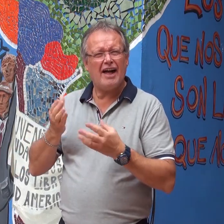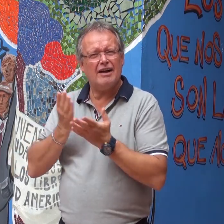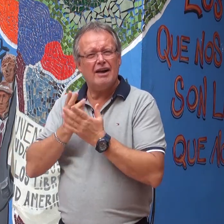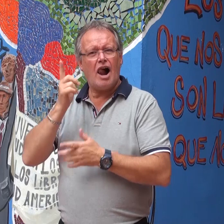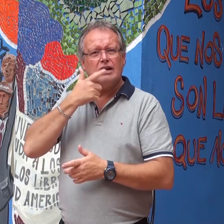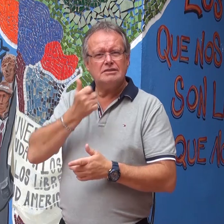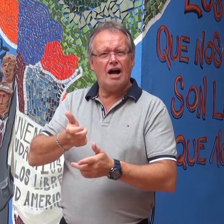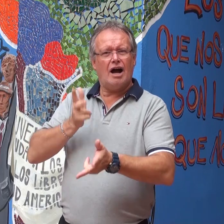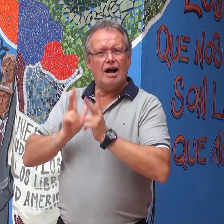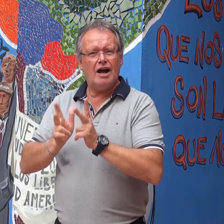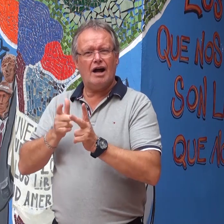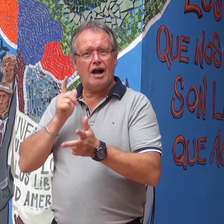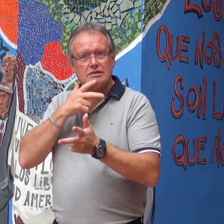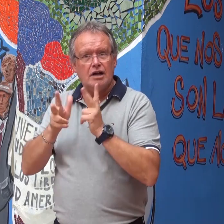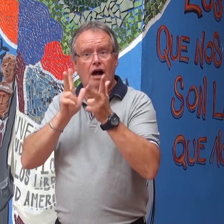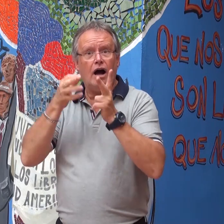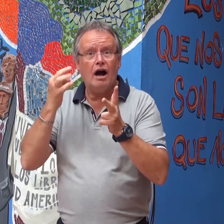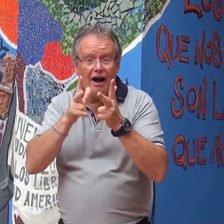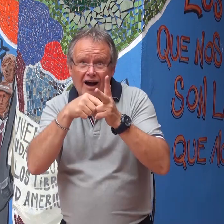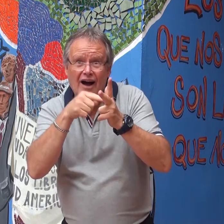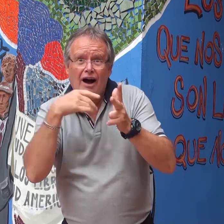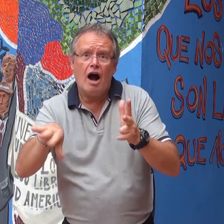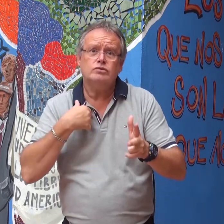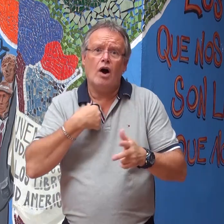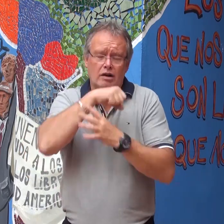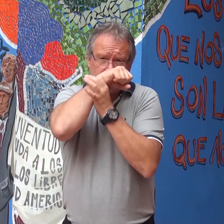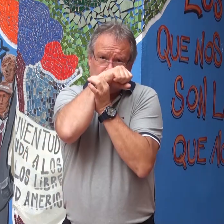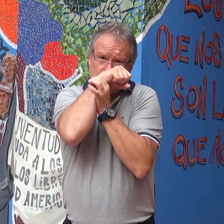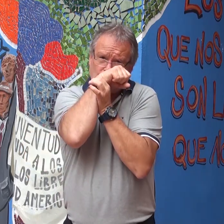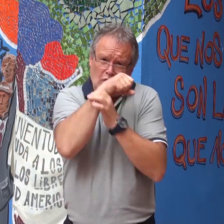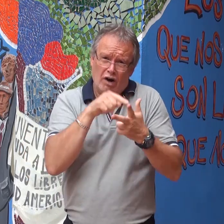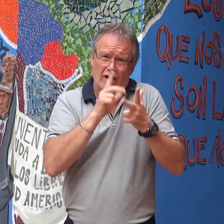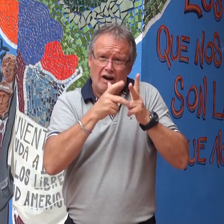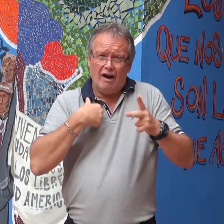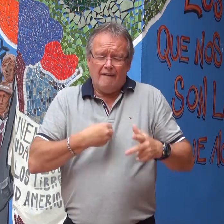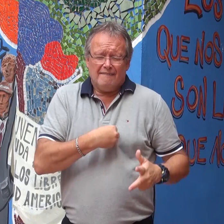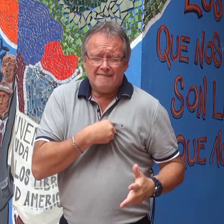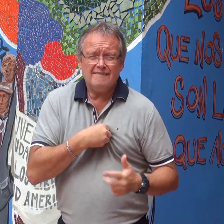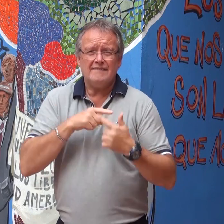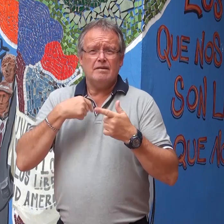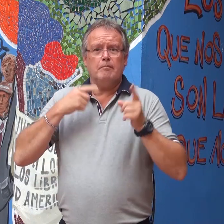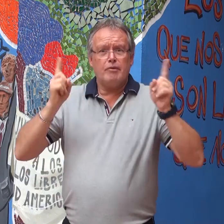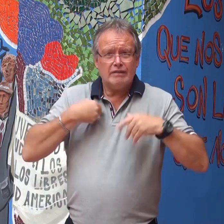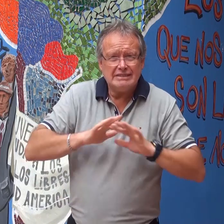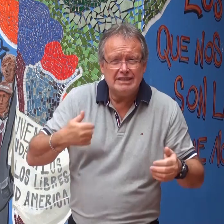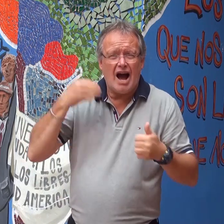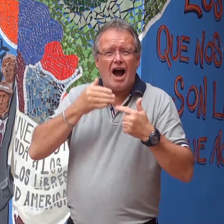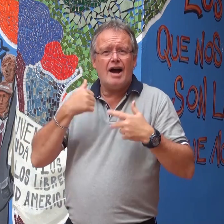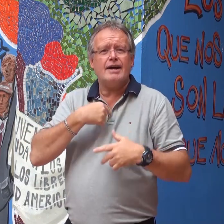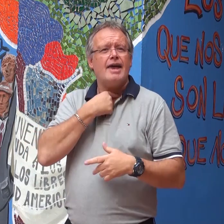decía a la facultad, me decía estudiar en LSA, hablar en LSA. Soy hablante en LSA, es mi vocación hablar en LSA, además soy docente, pero